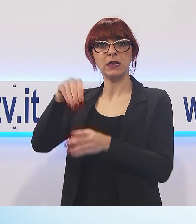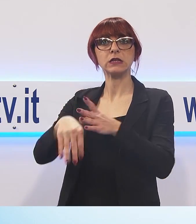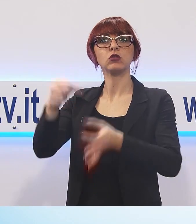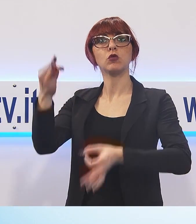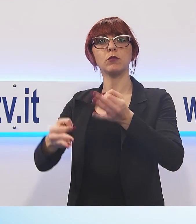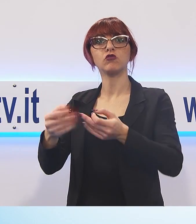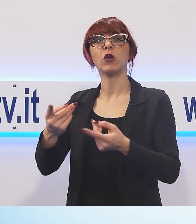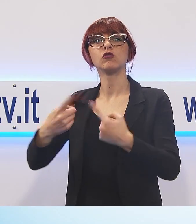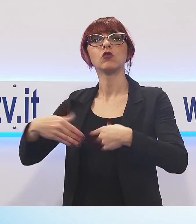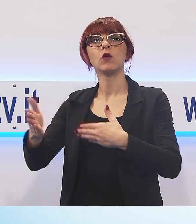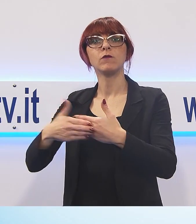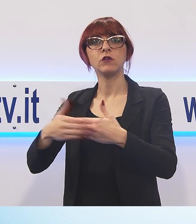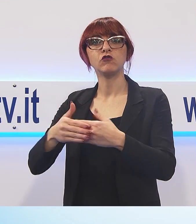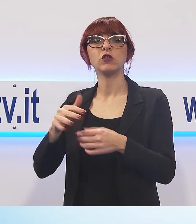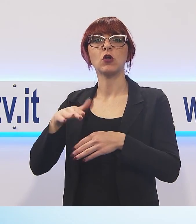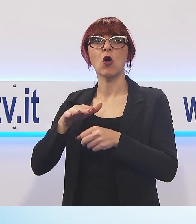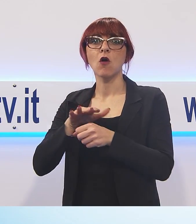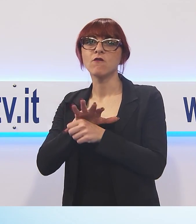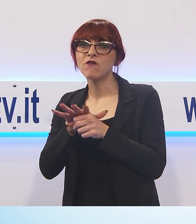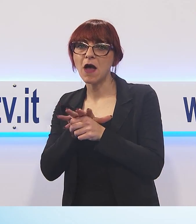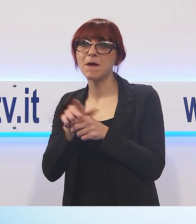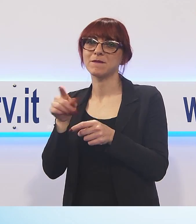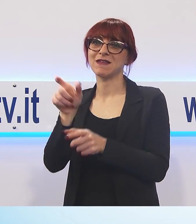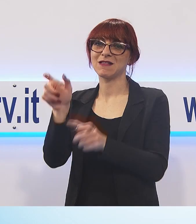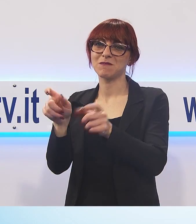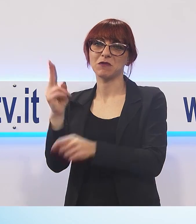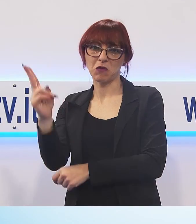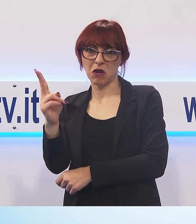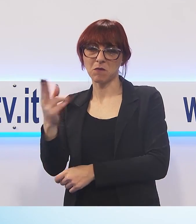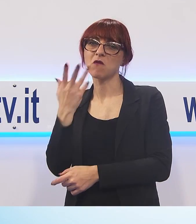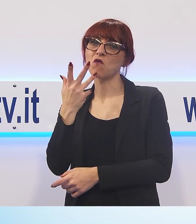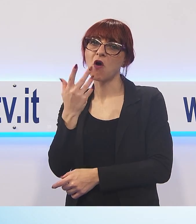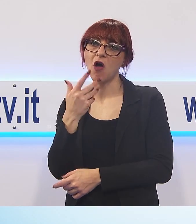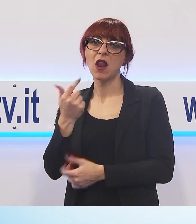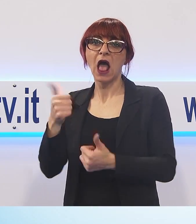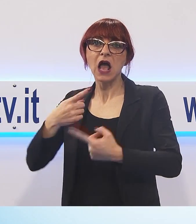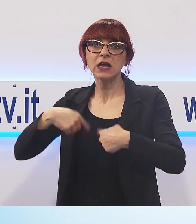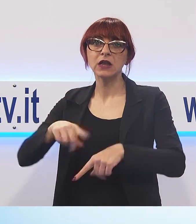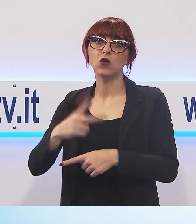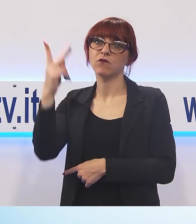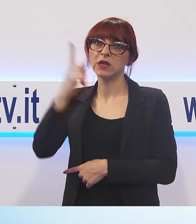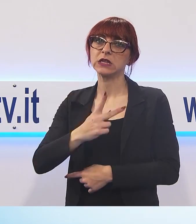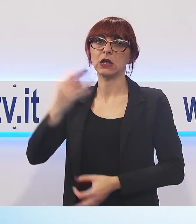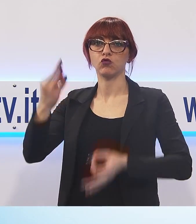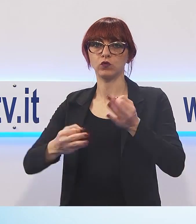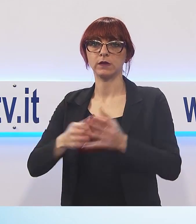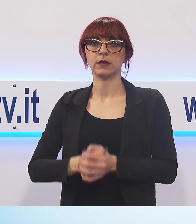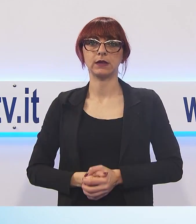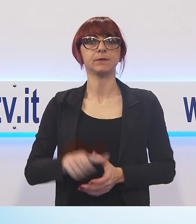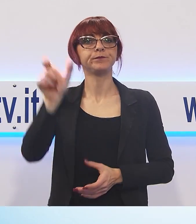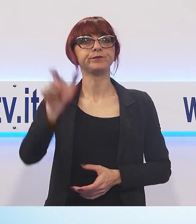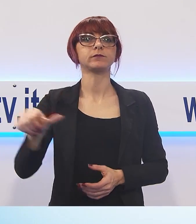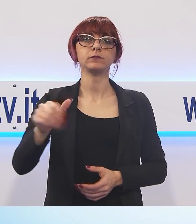famiglie e ovviamente siamo insieme a loro per chiedere verità e giustizia. Per il consigliere regionale Stefano Baccelli è